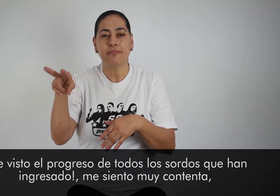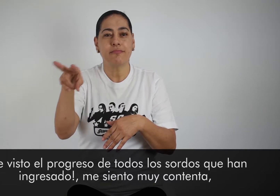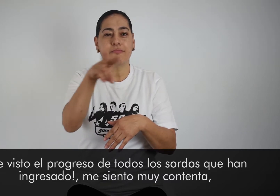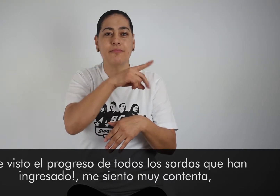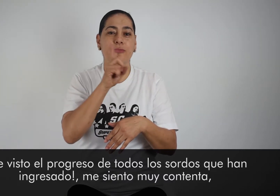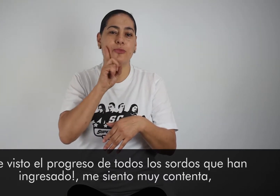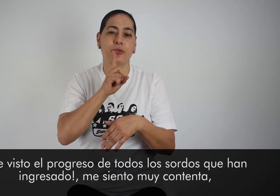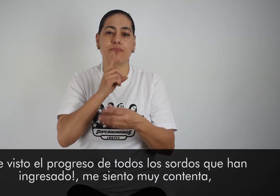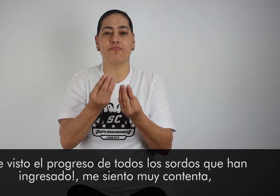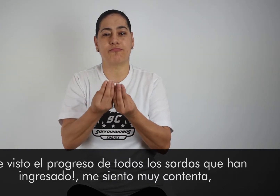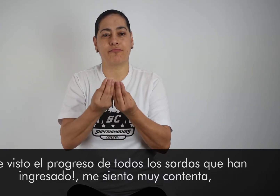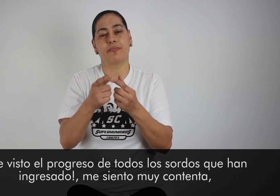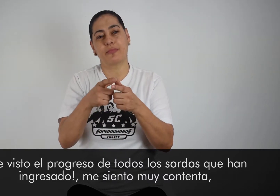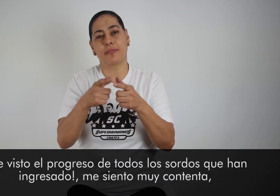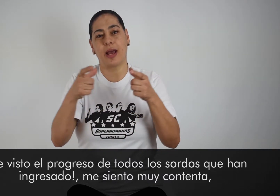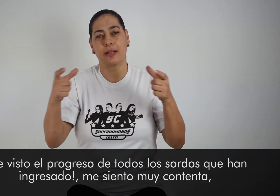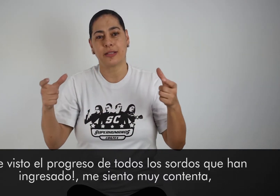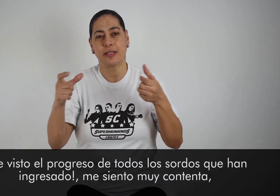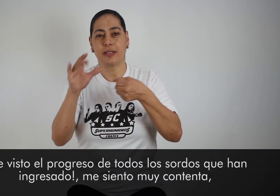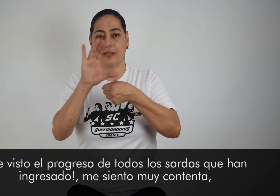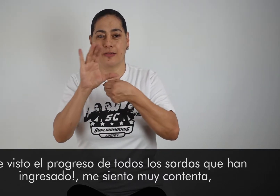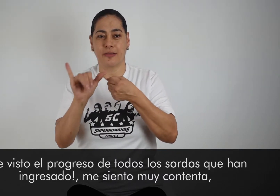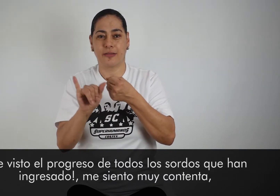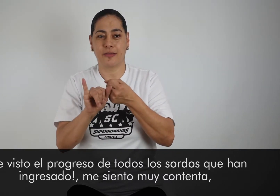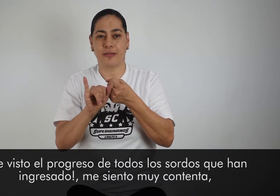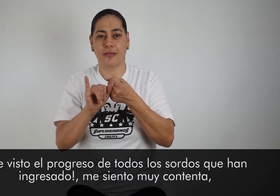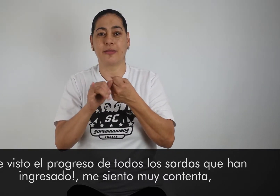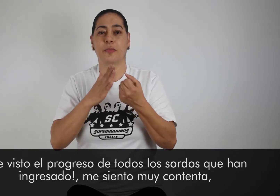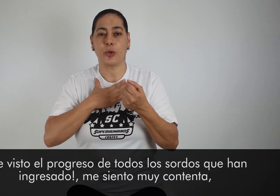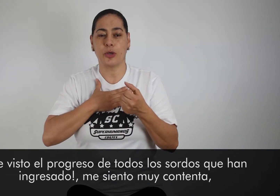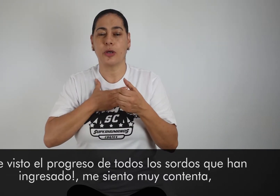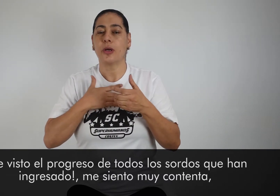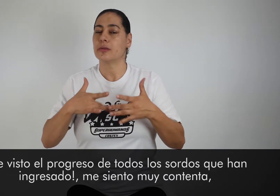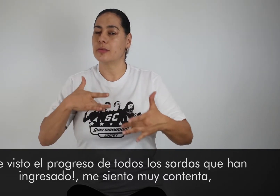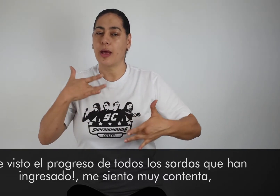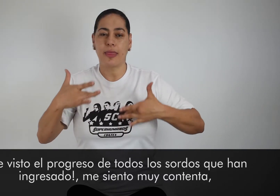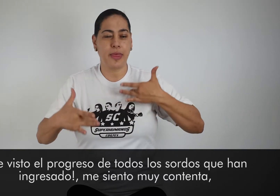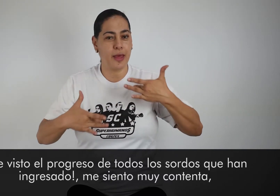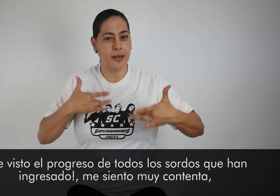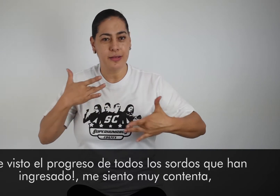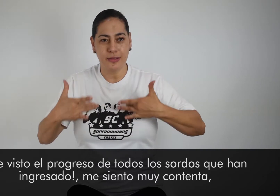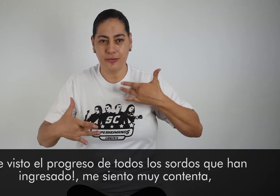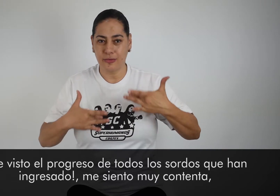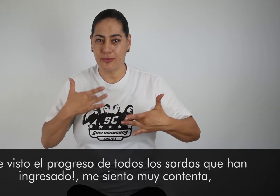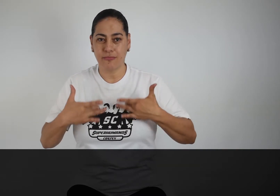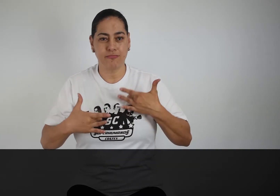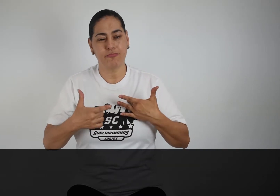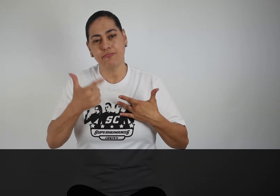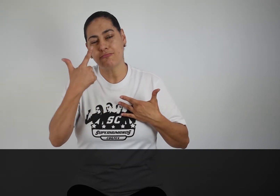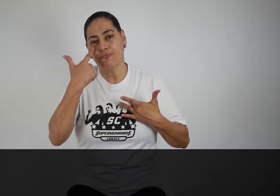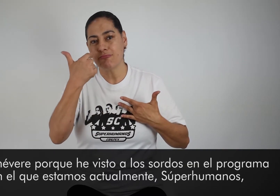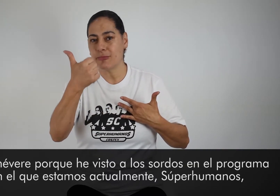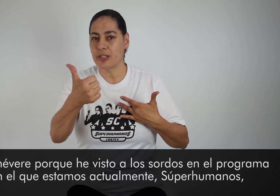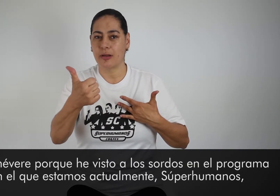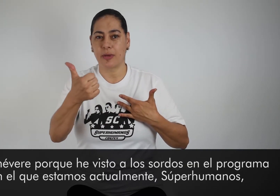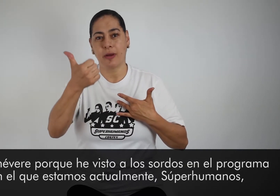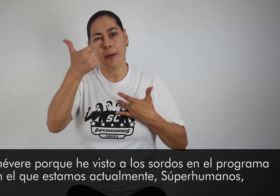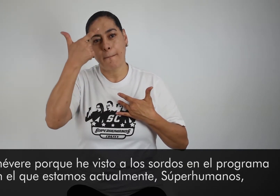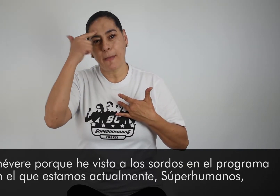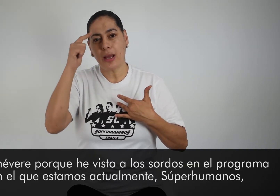He visto el progreso de todos los sordos que han ingresado, me siento muy contenta, muy chévere porque